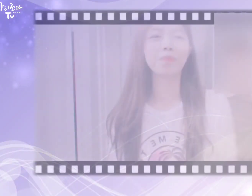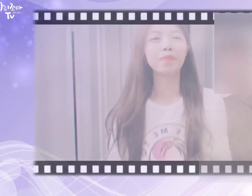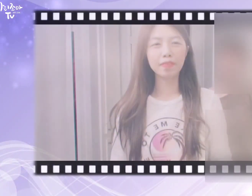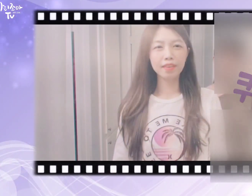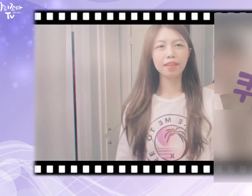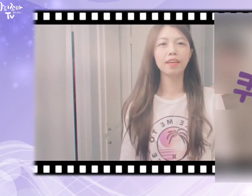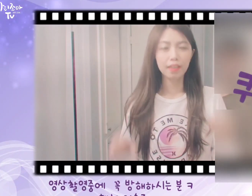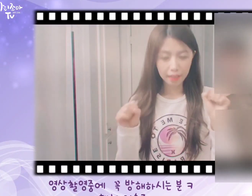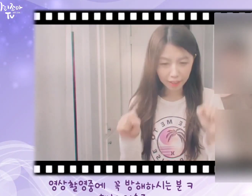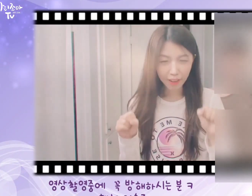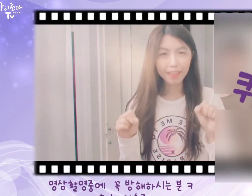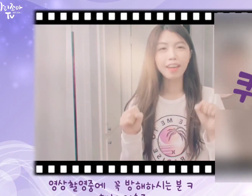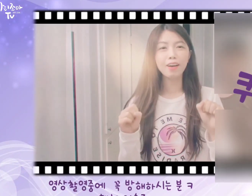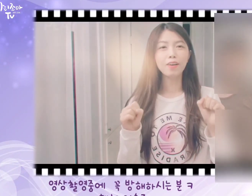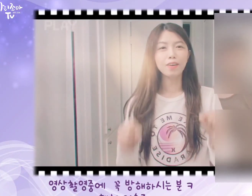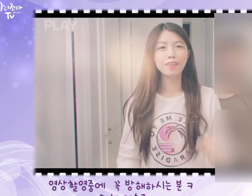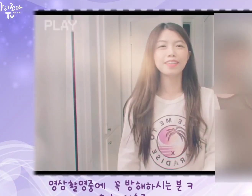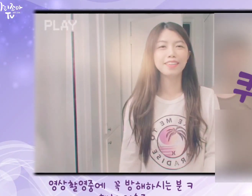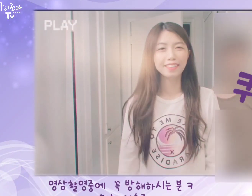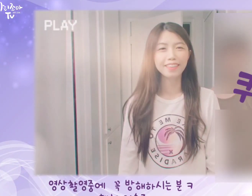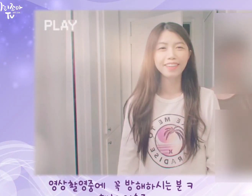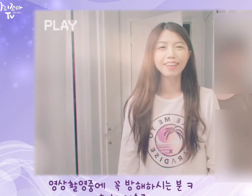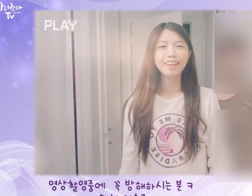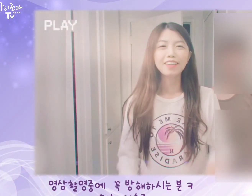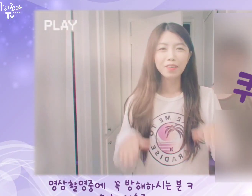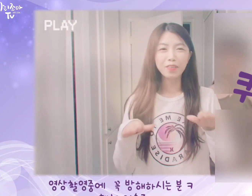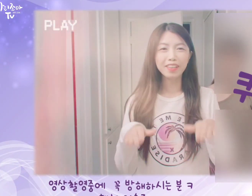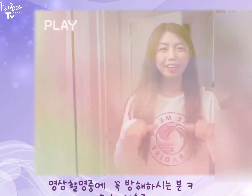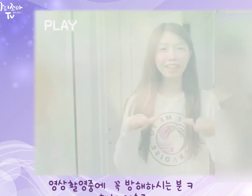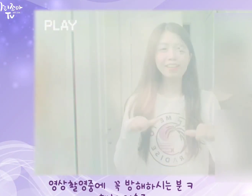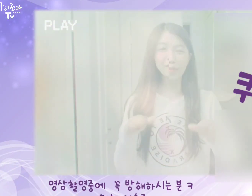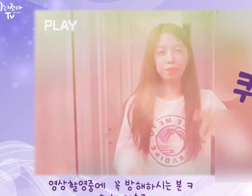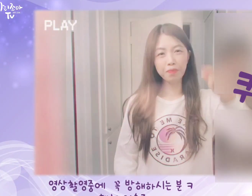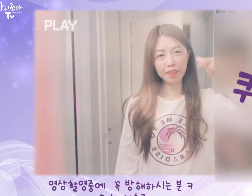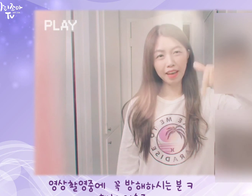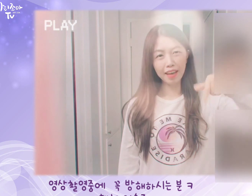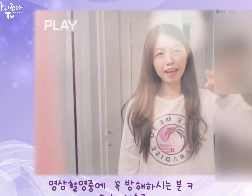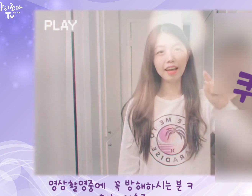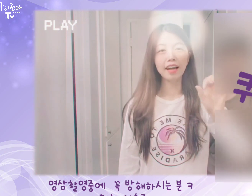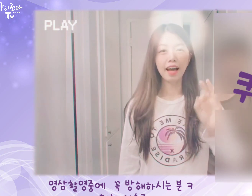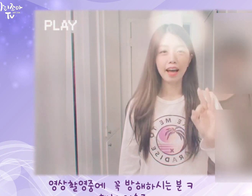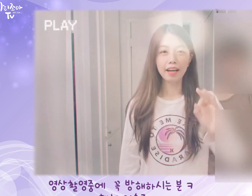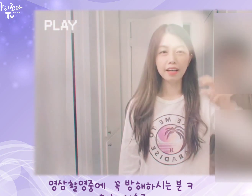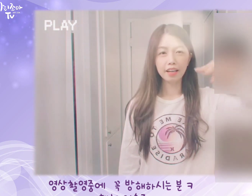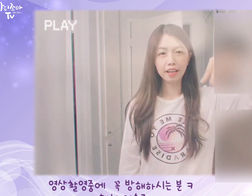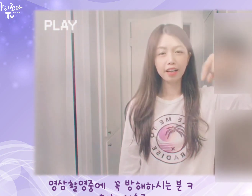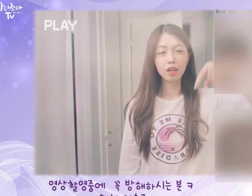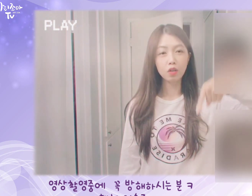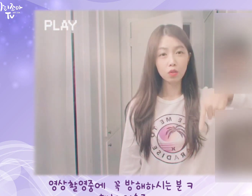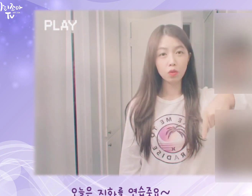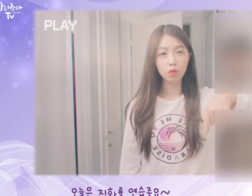안녕하세요. 오늘은. 강. 수.